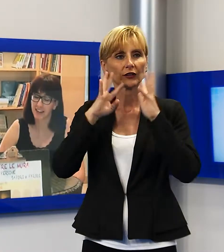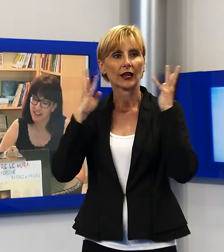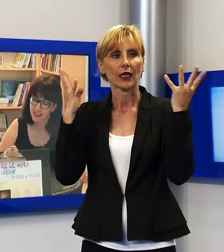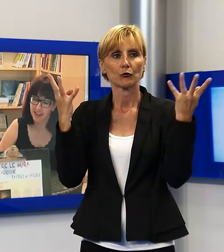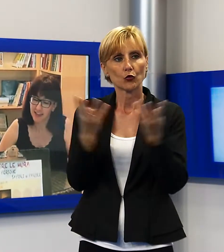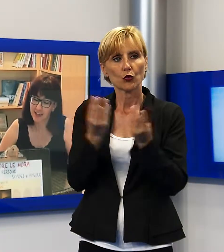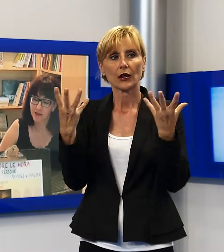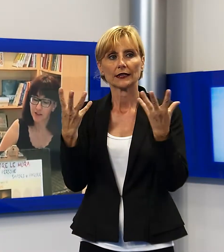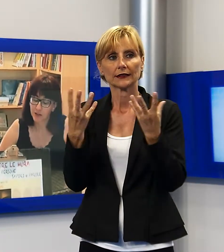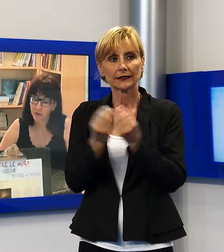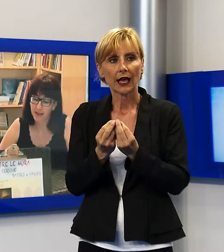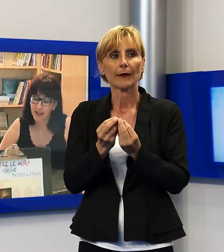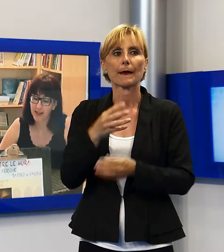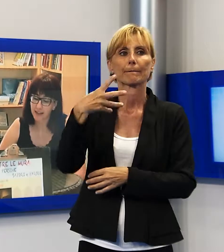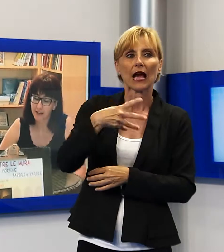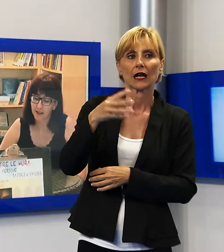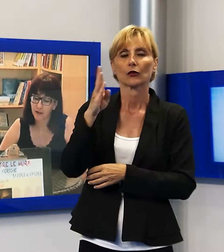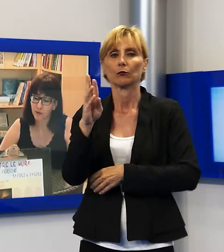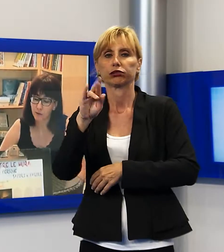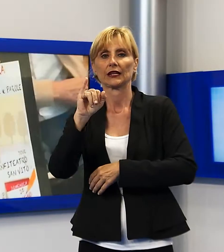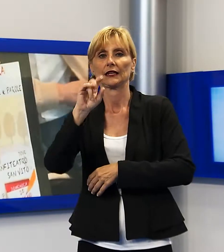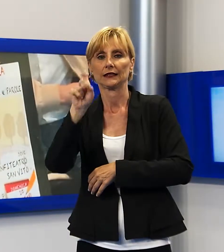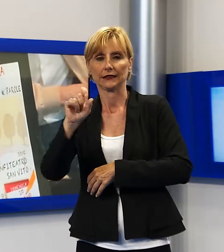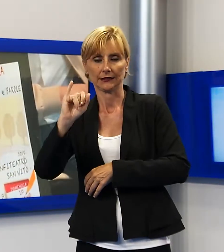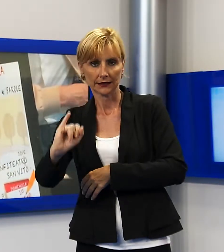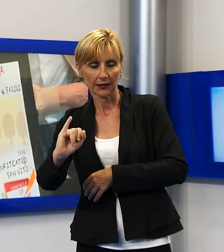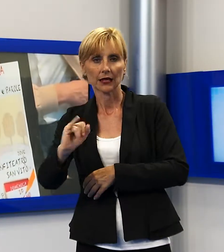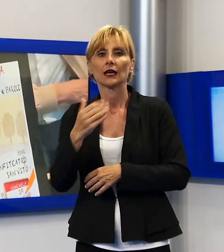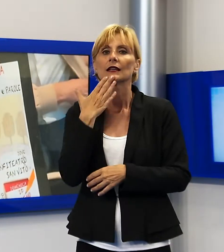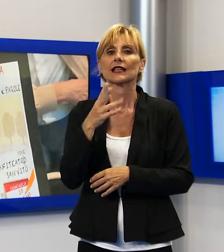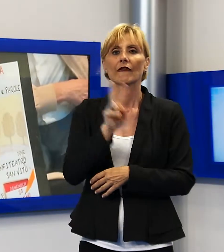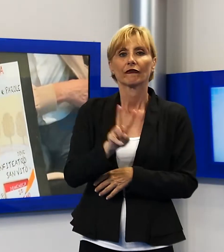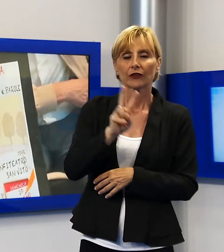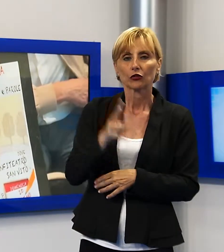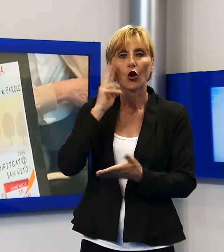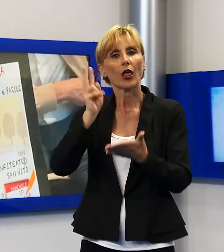prossima a San Vito, una serata di letture popolari e vernacolari con il noto attore lucchese.